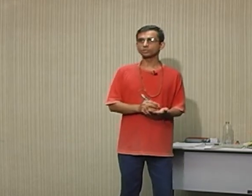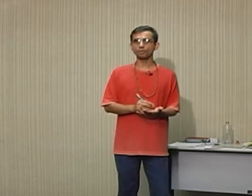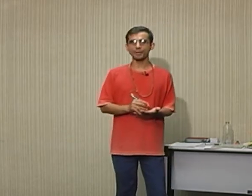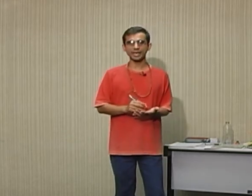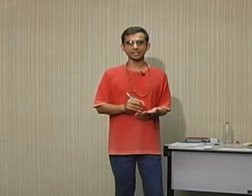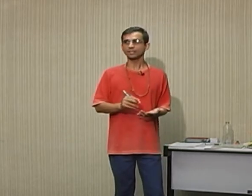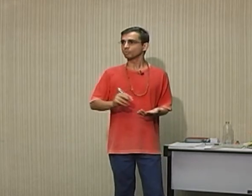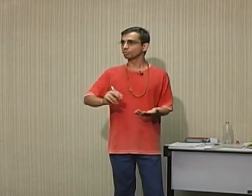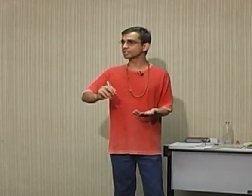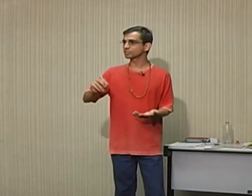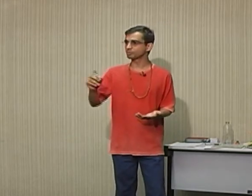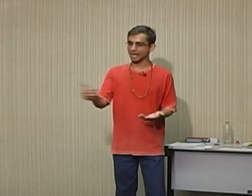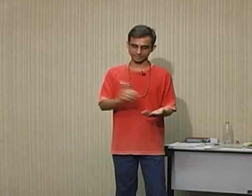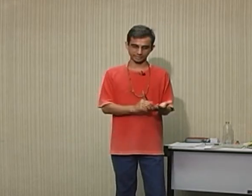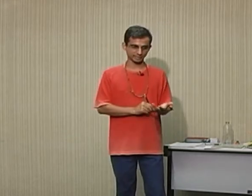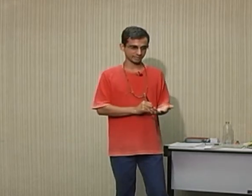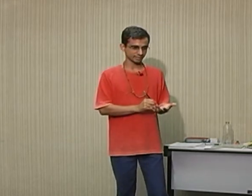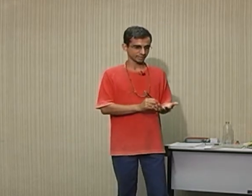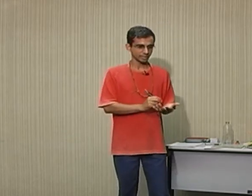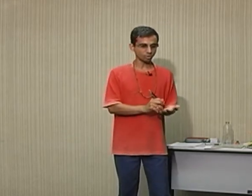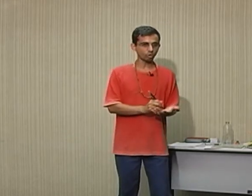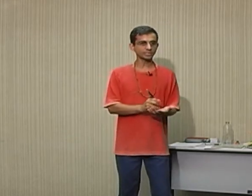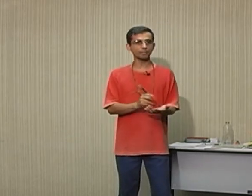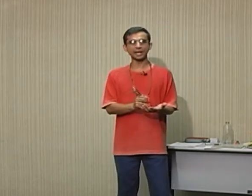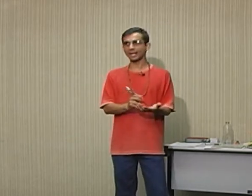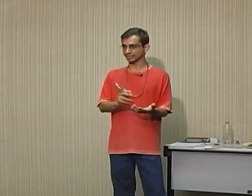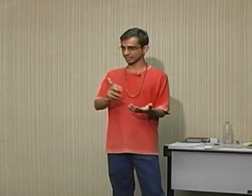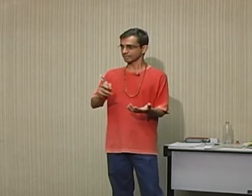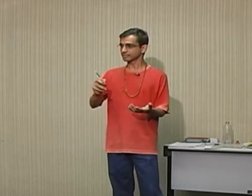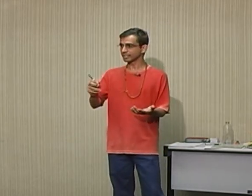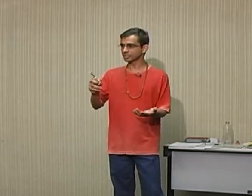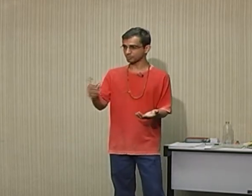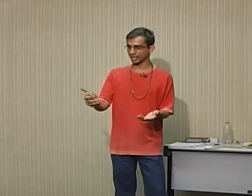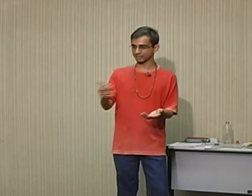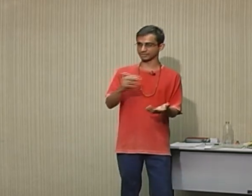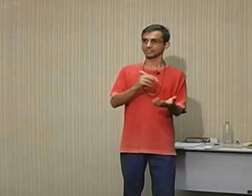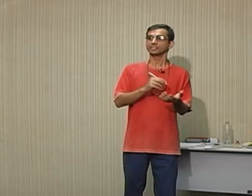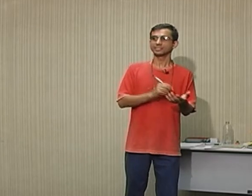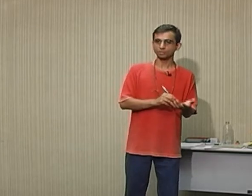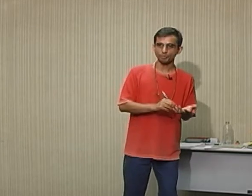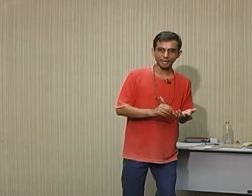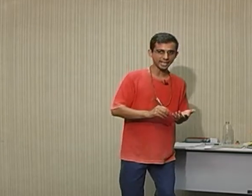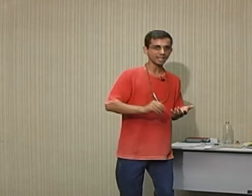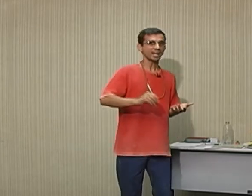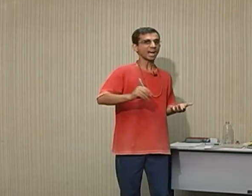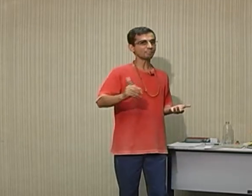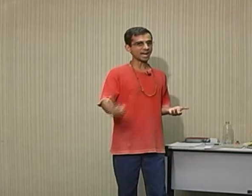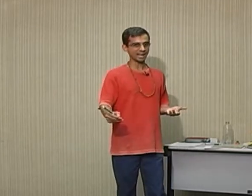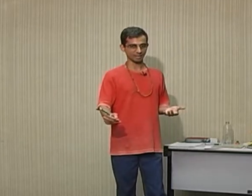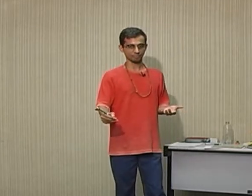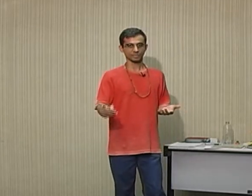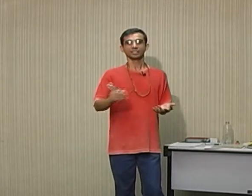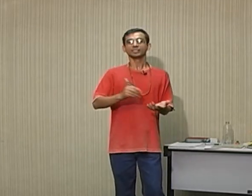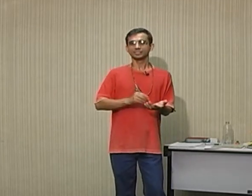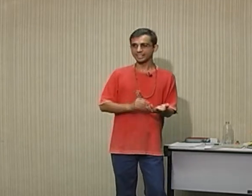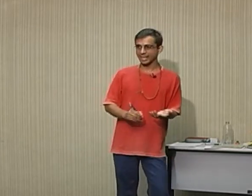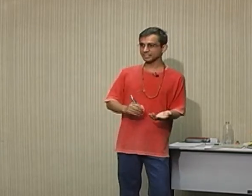Centopeia, muitas patas. Encontra barata, seis patas. Centopeia, amarra. Segue,